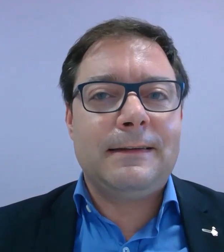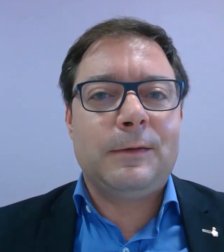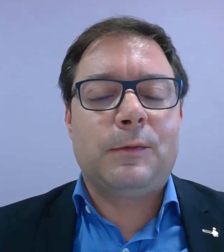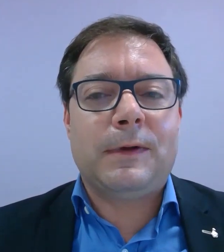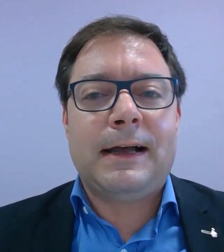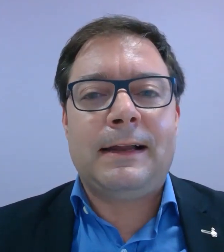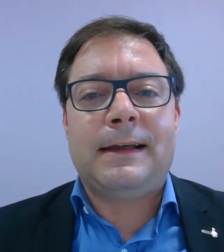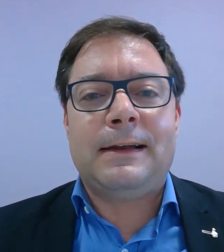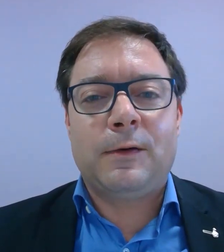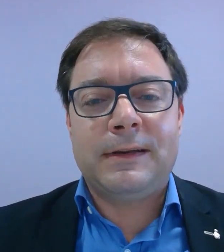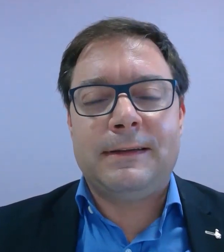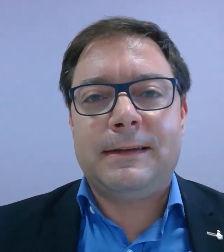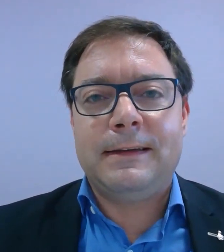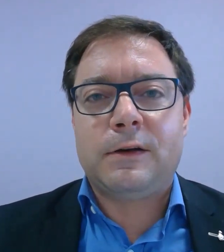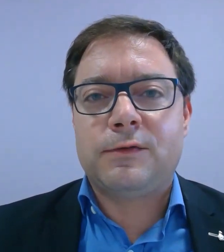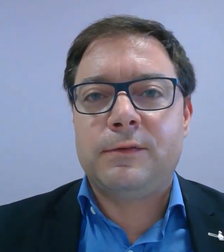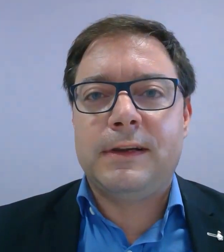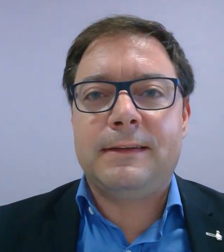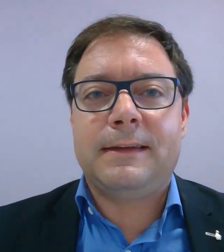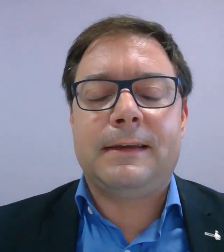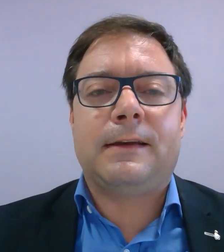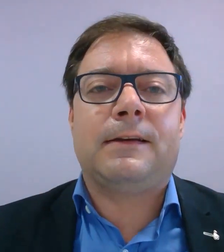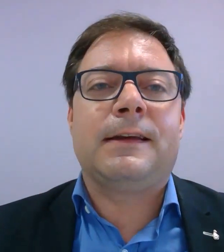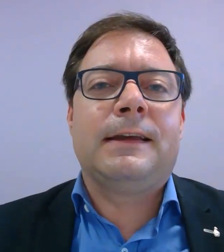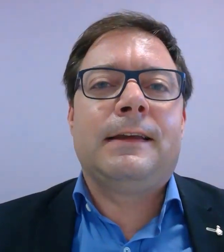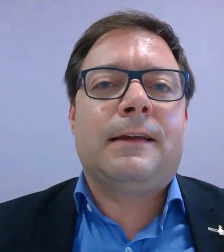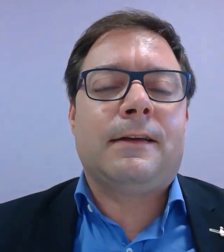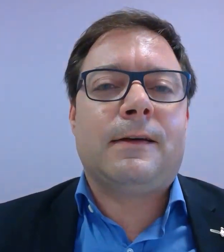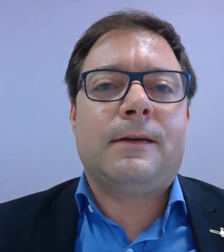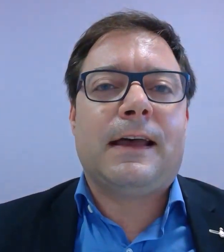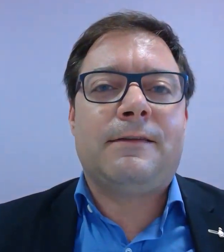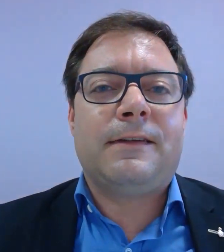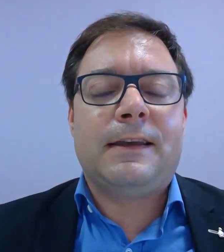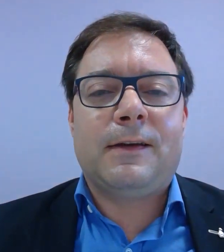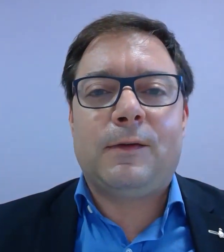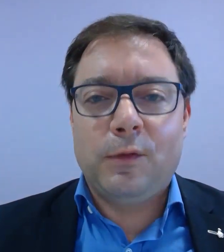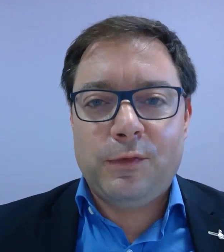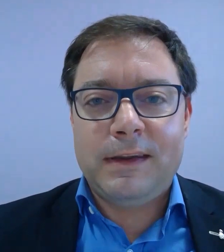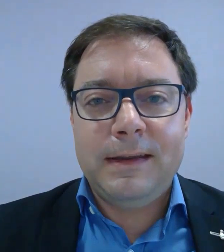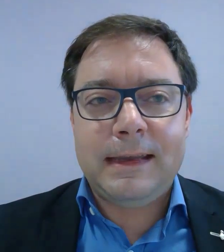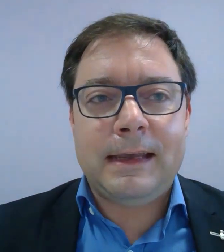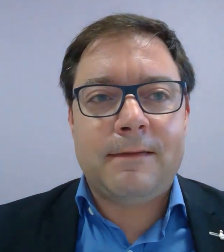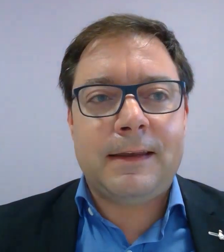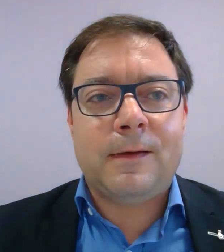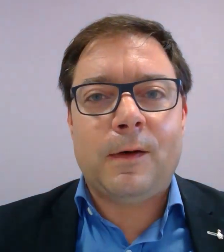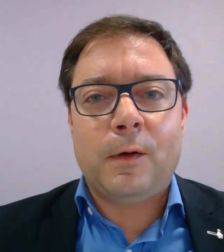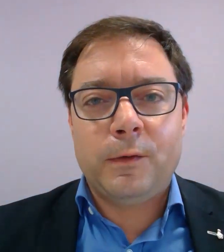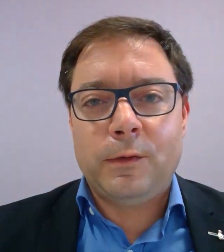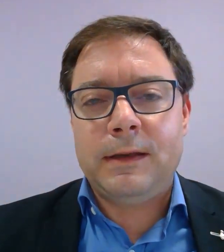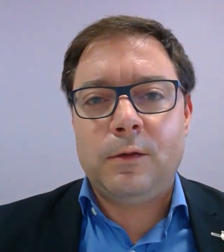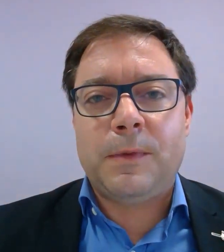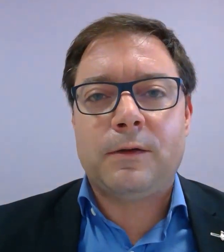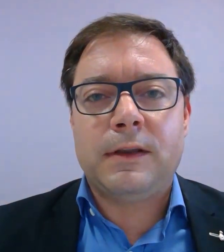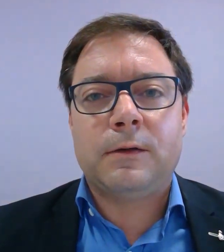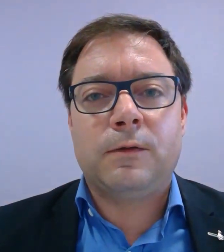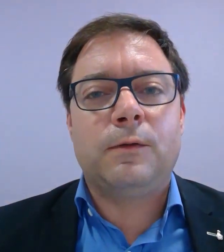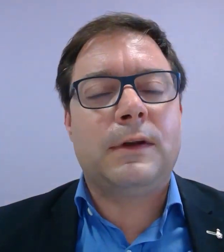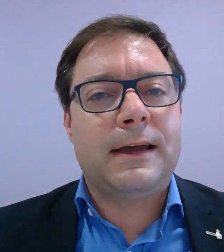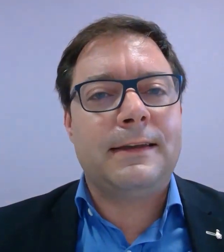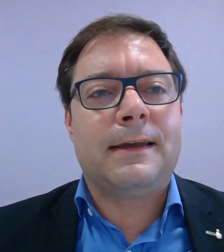'initiation à la langue des signes. Alors je vais vous laisser avec Sophie et avec Anthony, nos partenaires de SourdeLine,